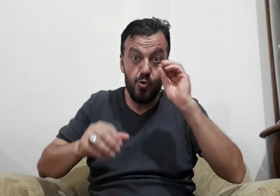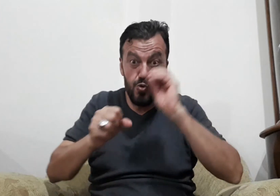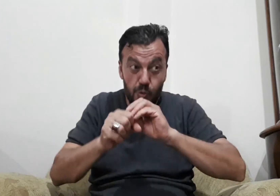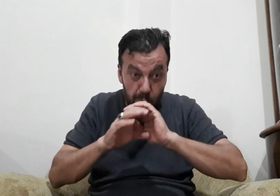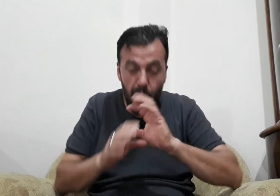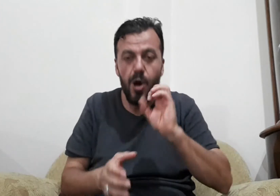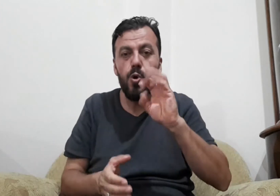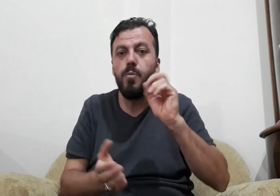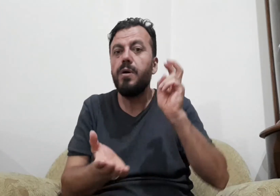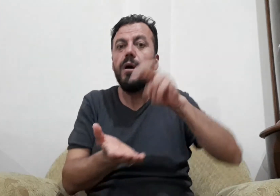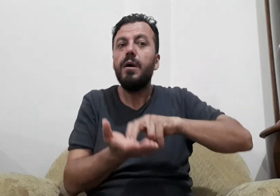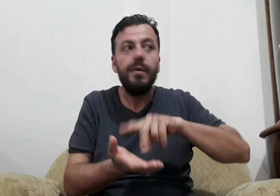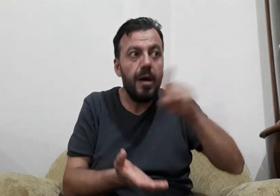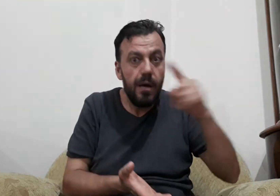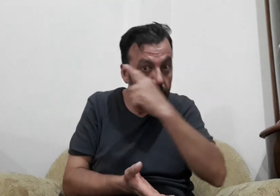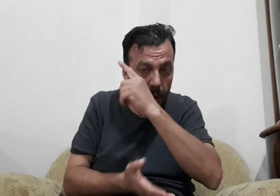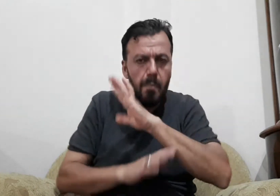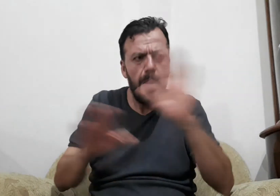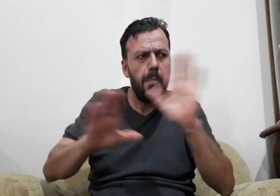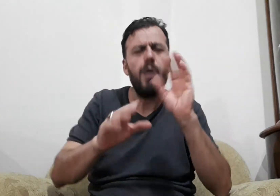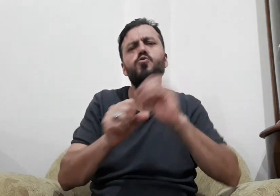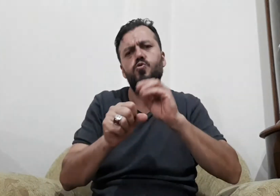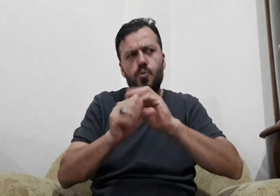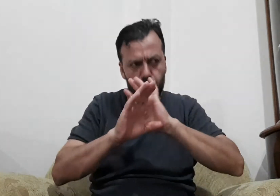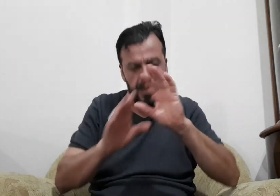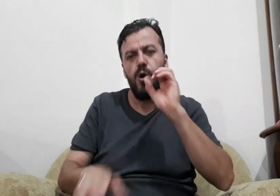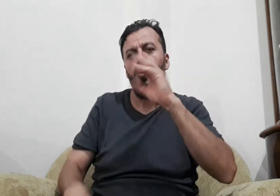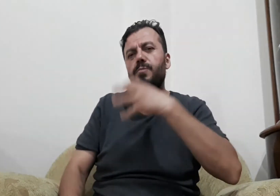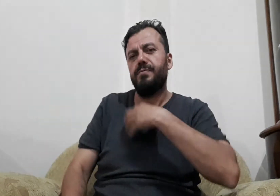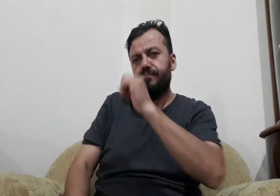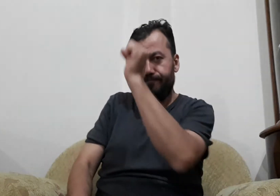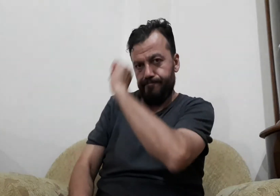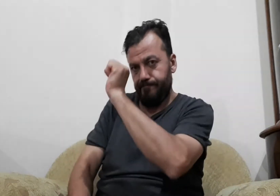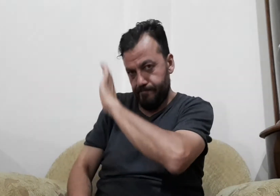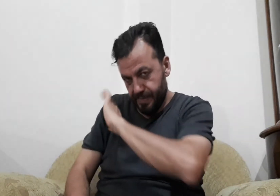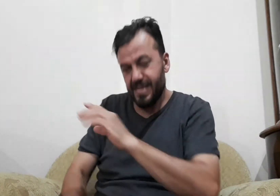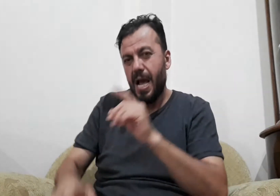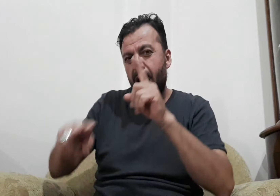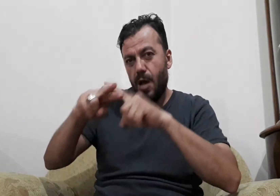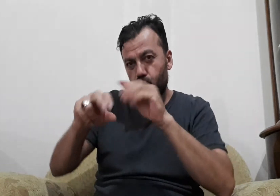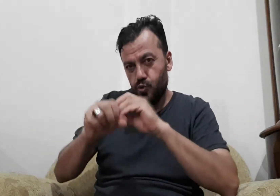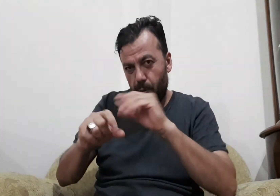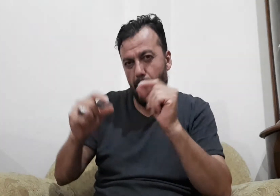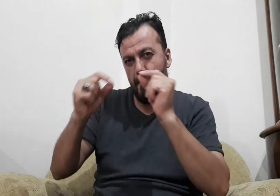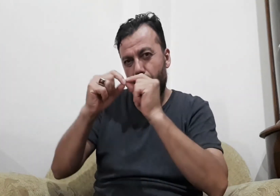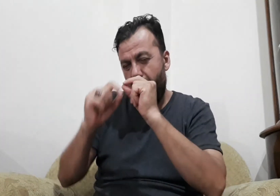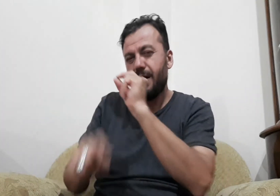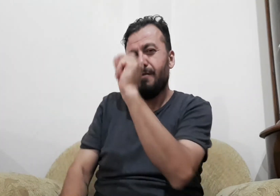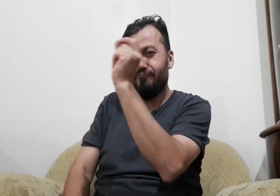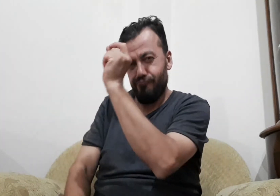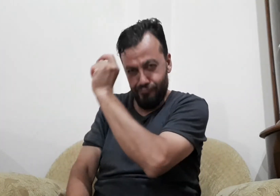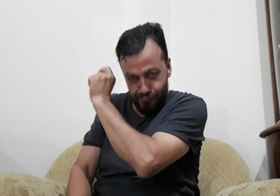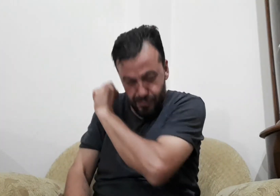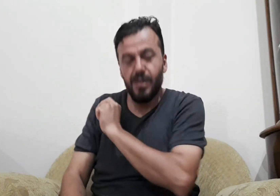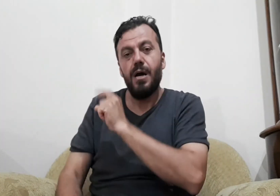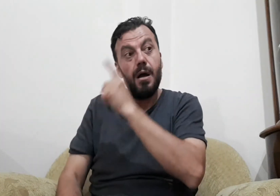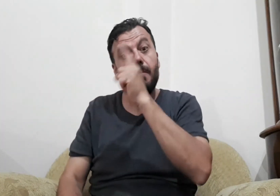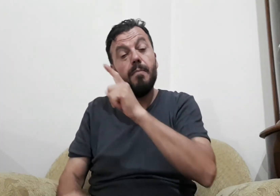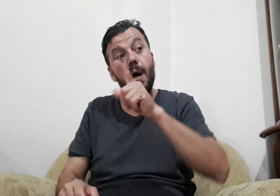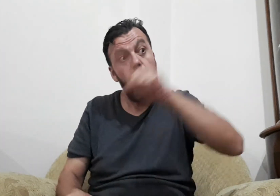yazıyormuş öğretmen ondan sonra demiş ki işte çocuklara yazdınız mı işte yazdık silmiş öğretmen